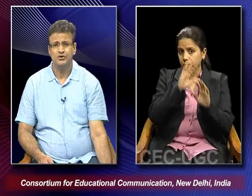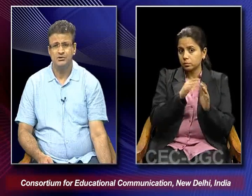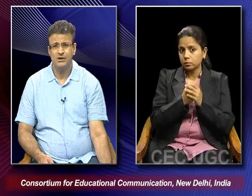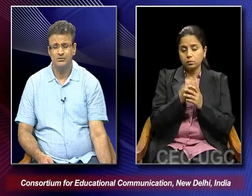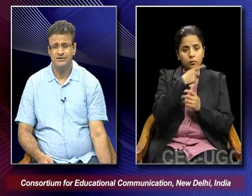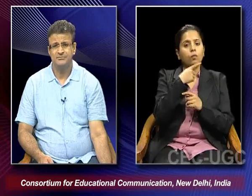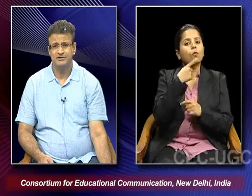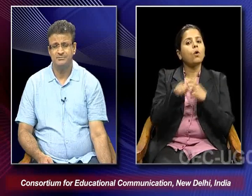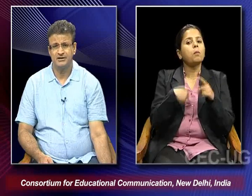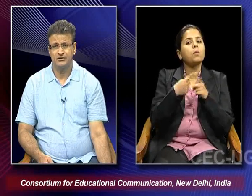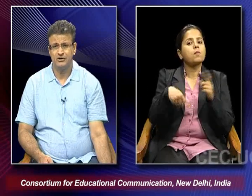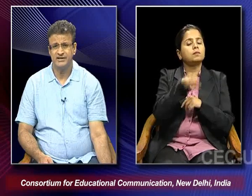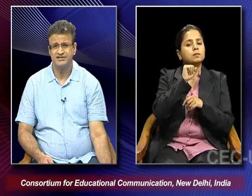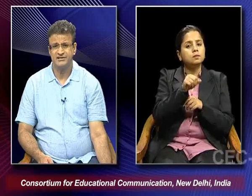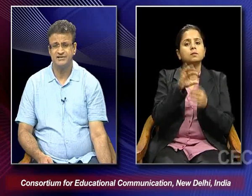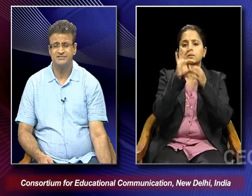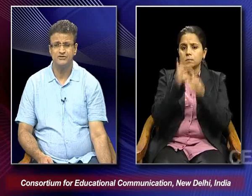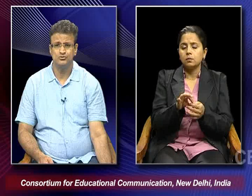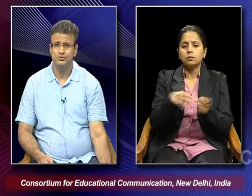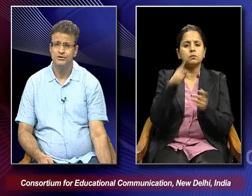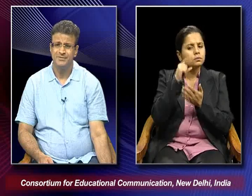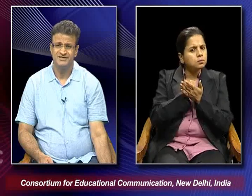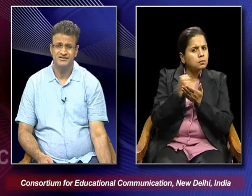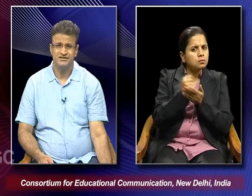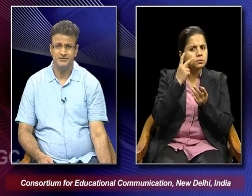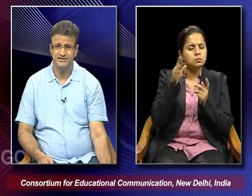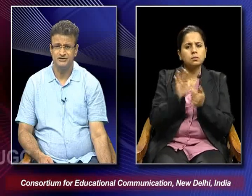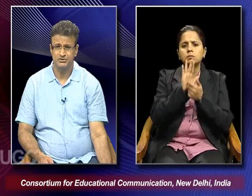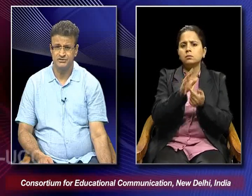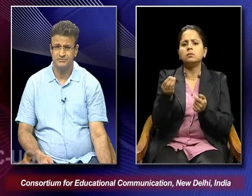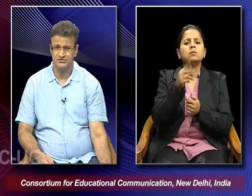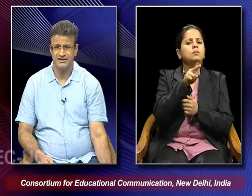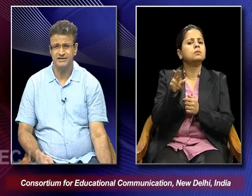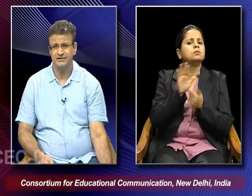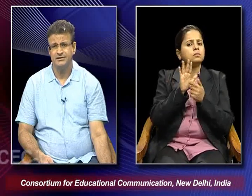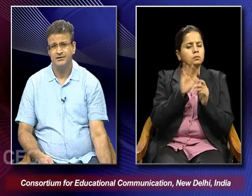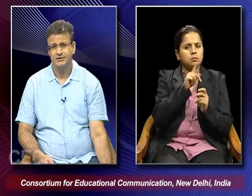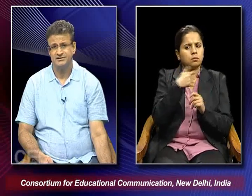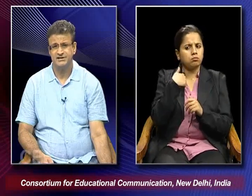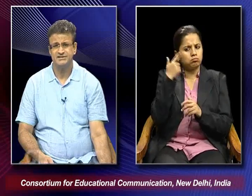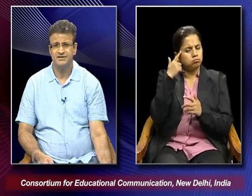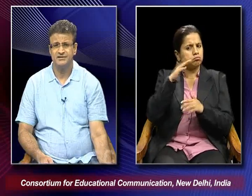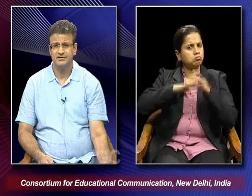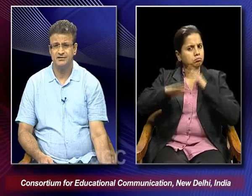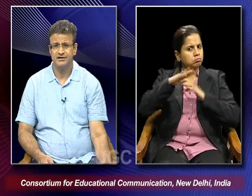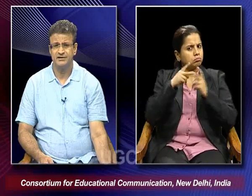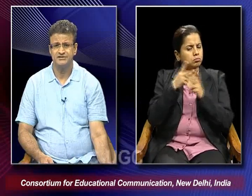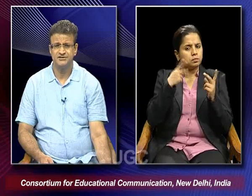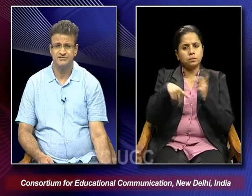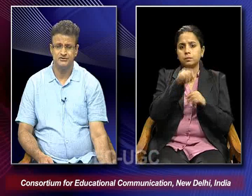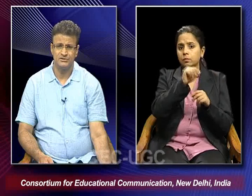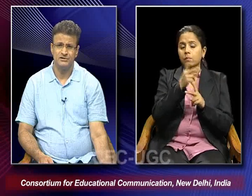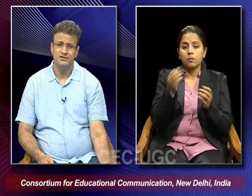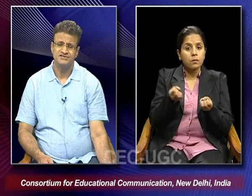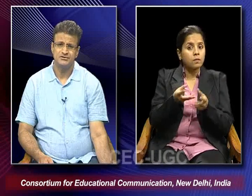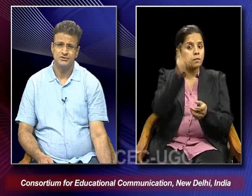talked about them in that particular context then they try to place certain meanings on them. Rosalini says that her Ehring's